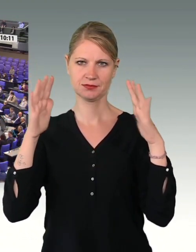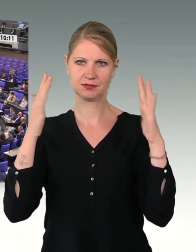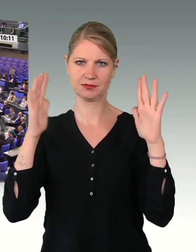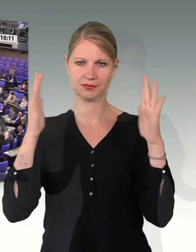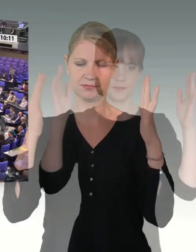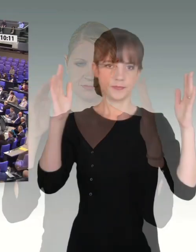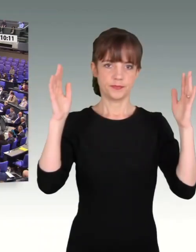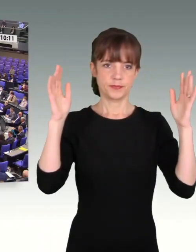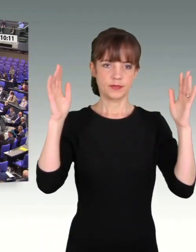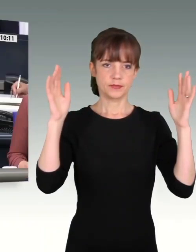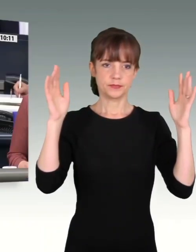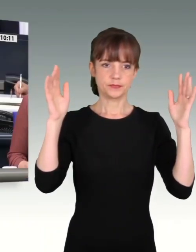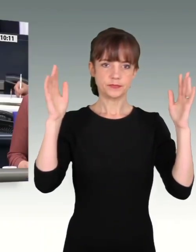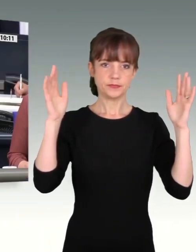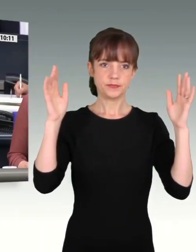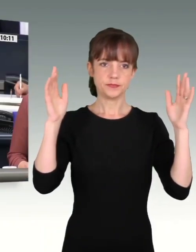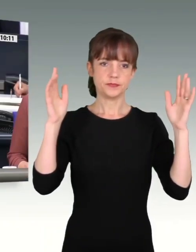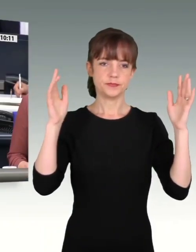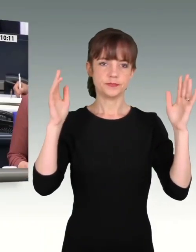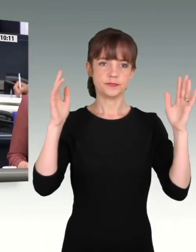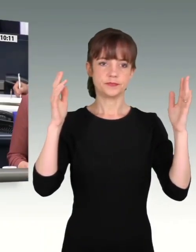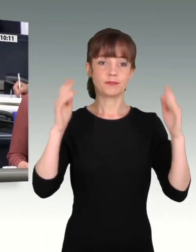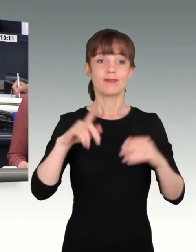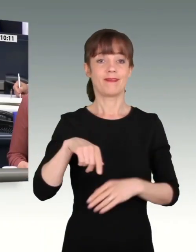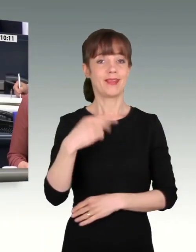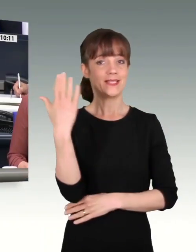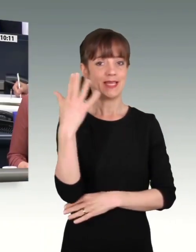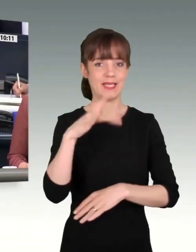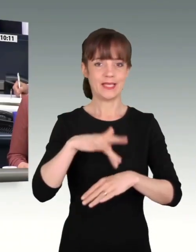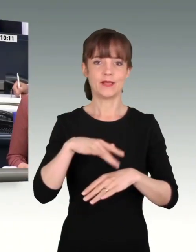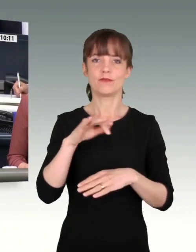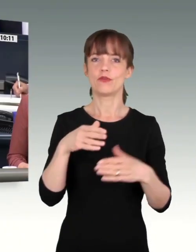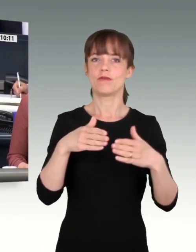Nächste Rednerin für die Fraktion Bündnis 90 Die Grünen, Sarah Nanni.